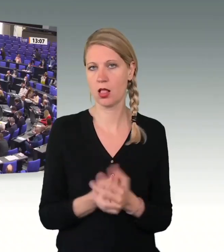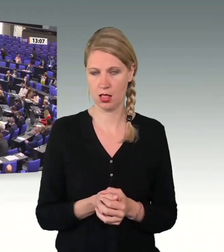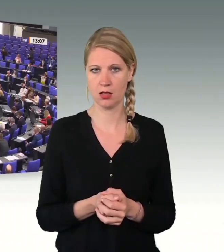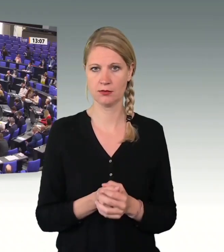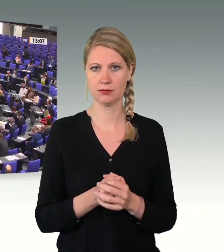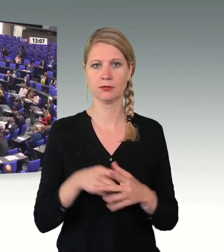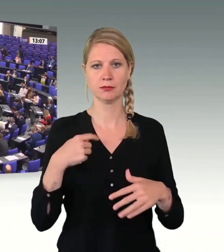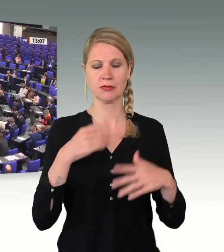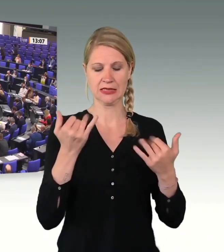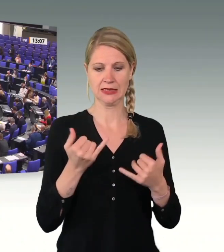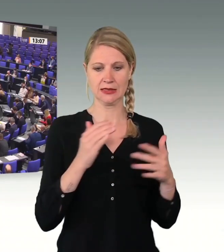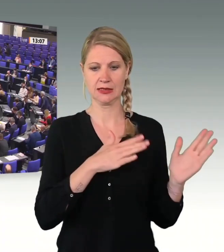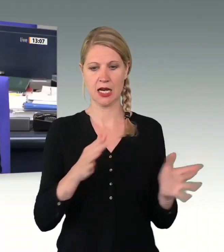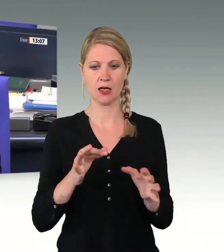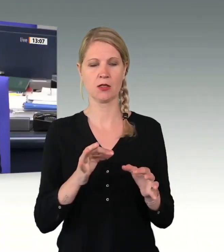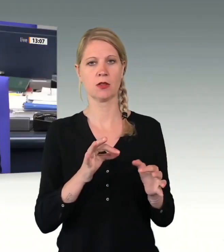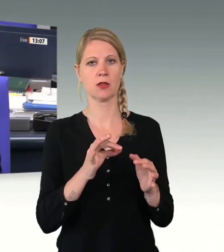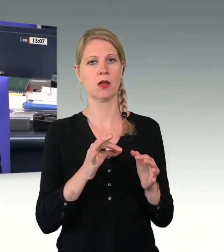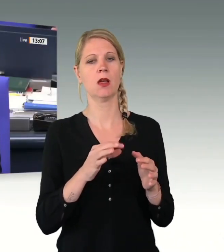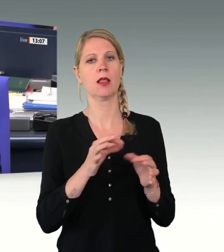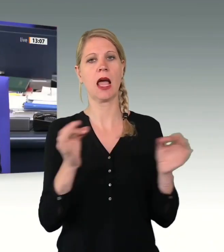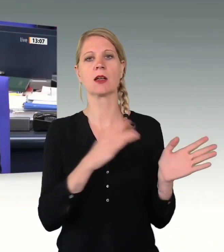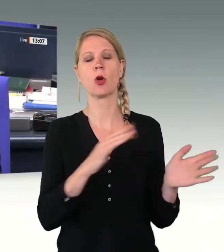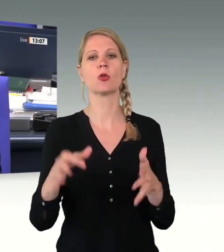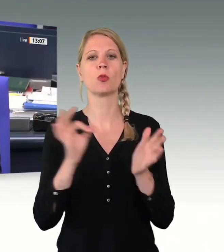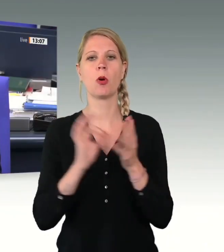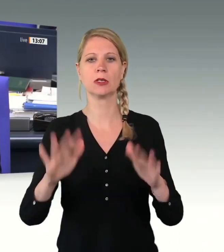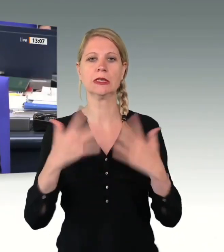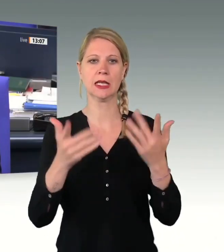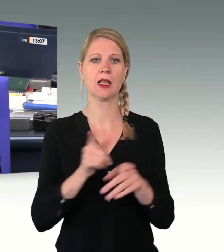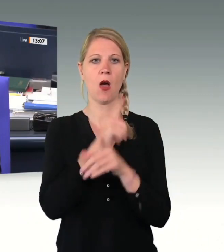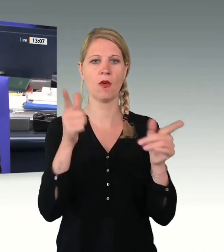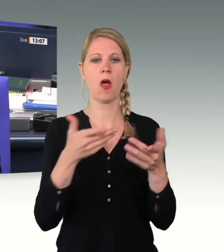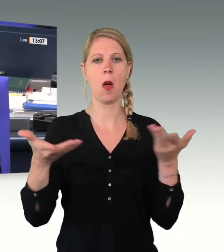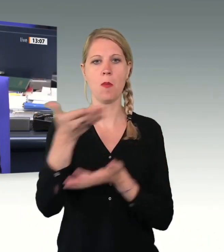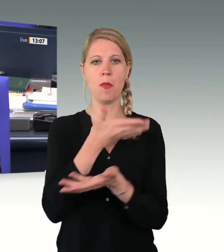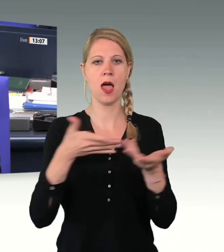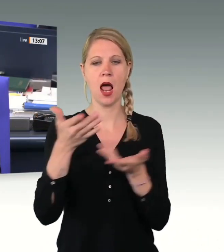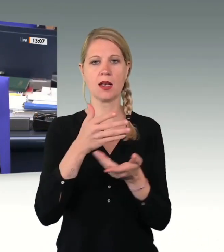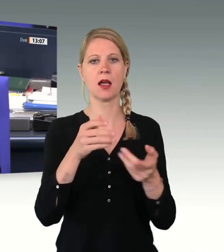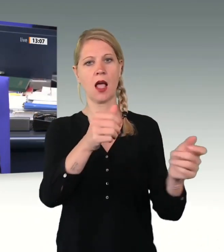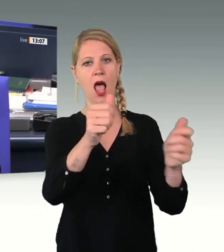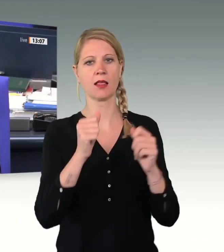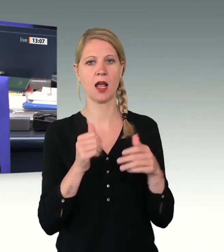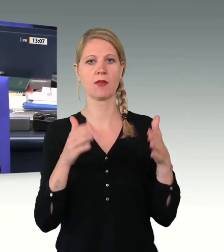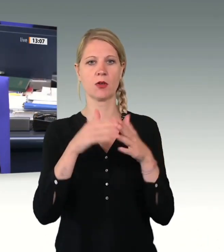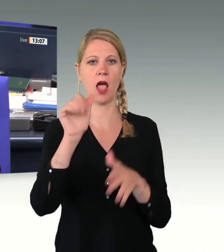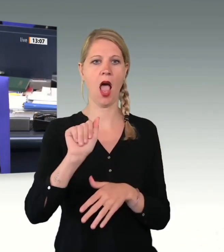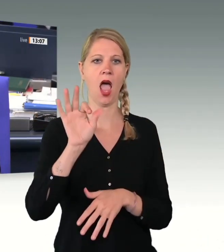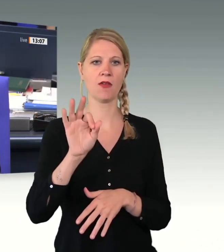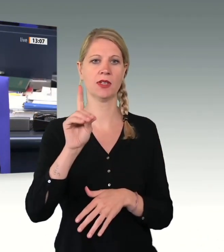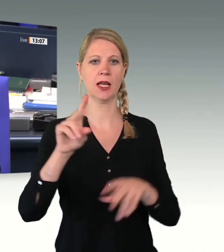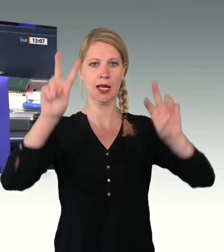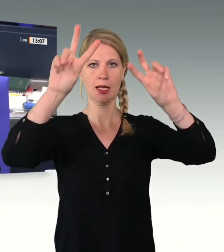Ich rufe auf den Tagesordnungspunkt 10, Beratung des Antrags der Fraktion der AfD mit dem